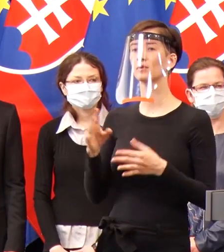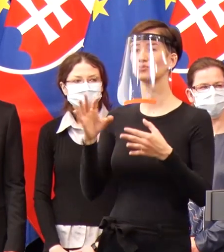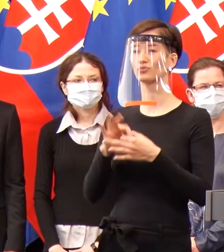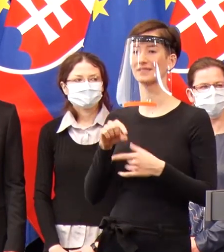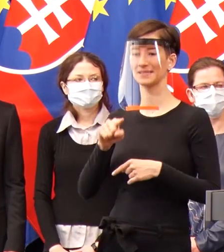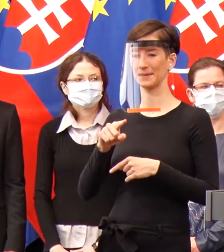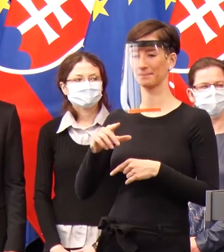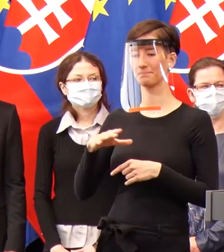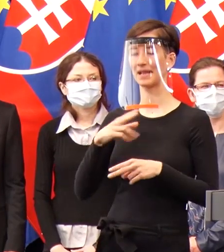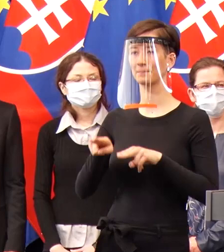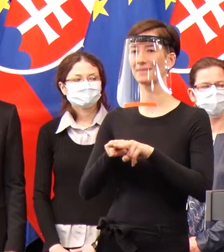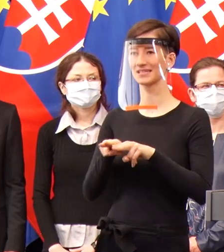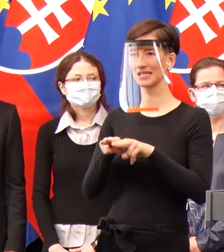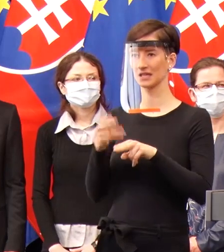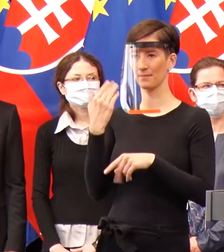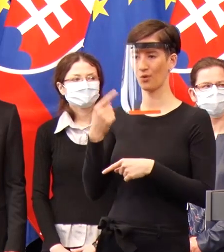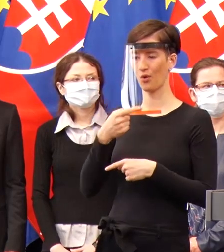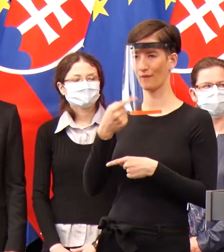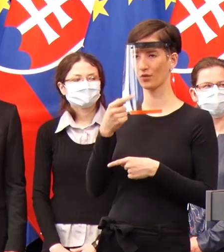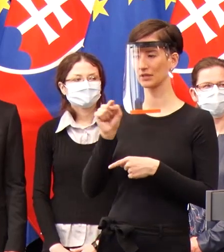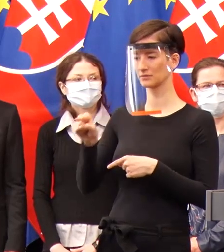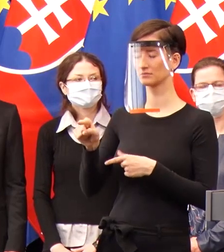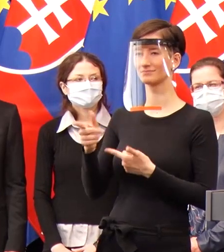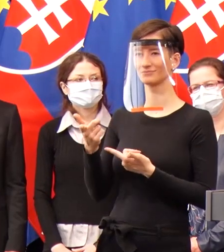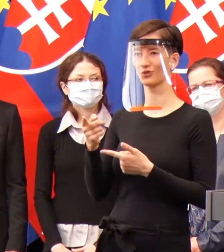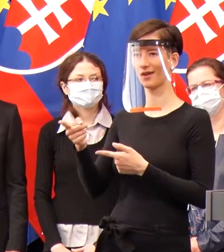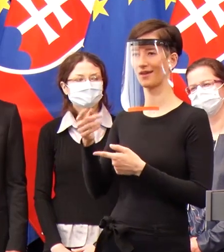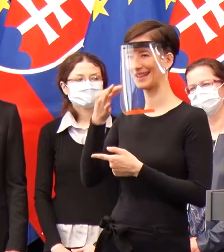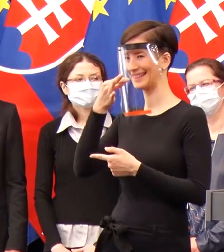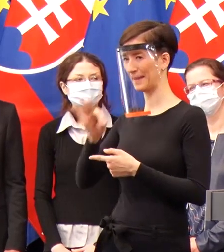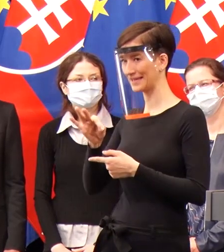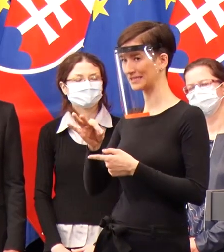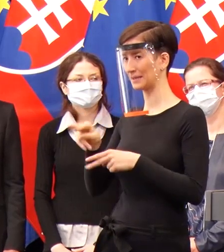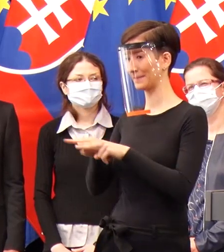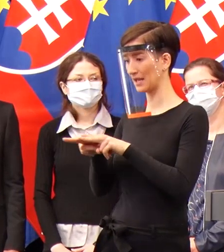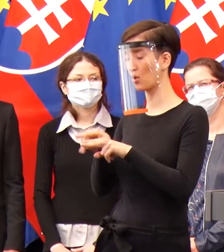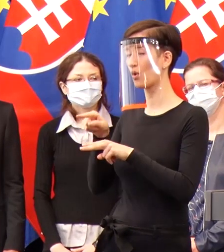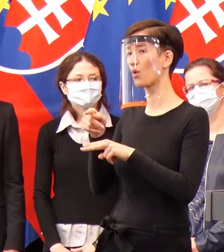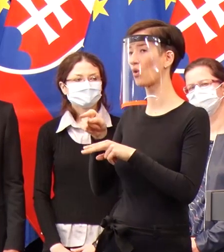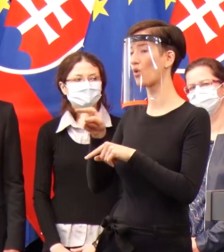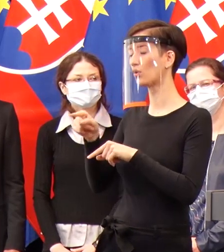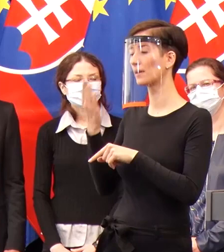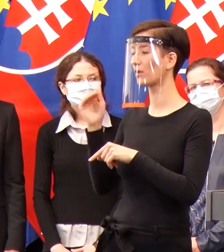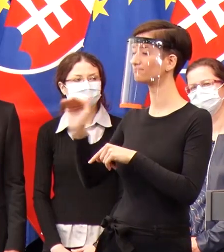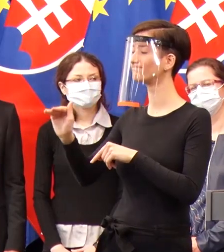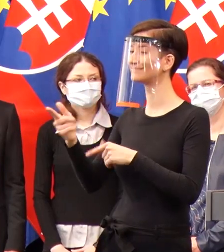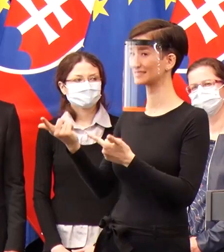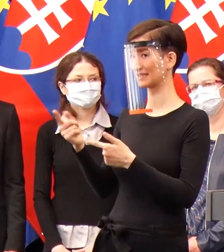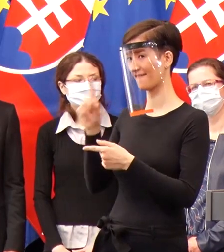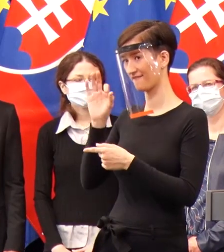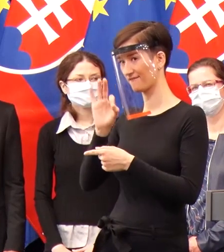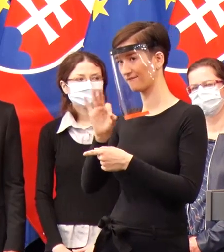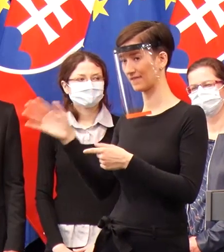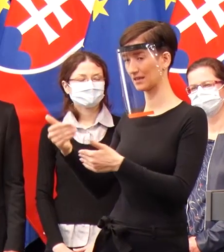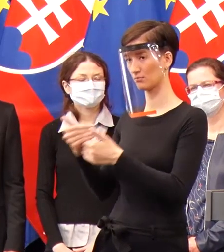prezidentky, ktorá oslovila aj nemeckého prezidenta, či by nám nevedeli pomôcť s testovaním. No ale minimálne v týchto PCR